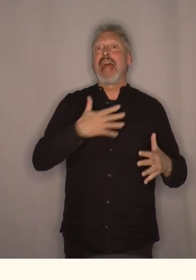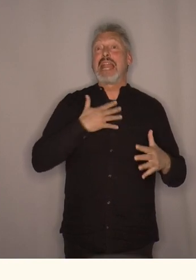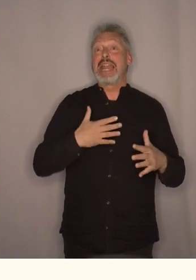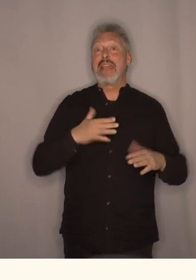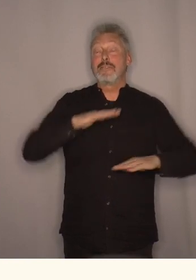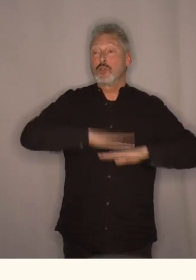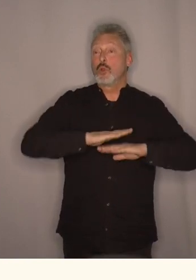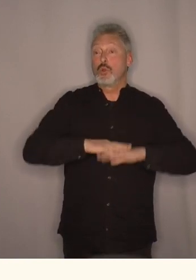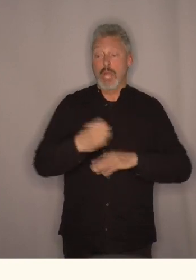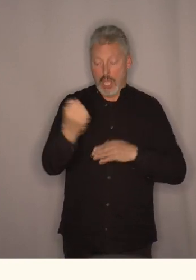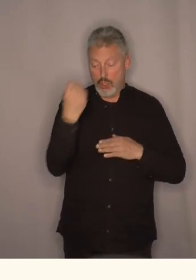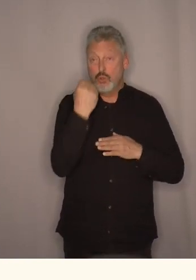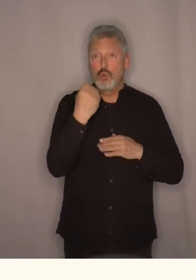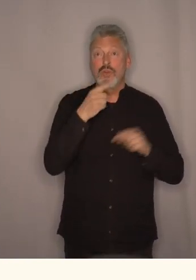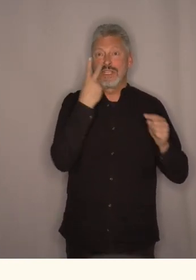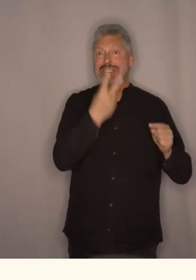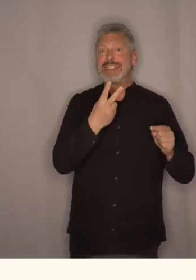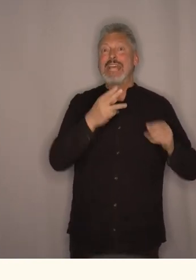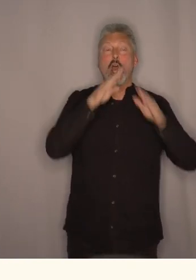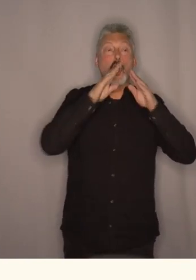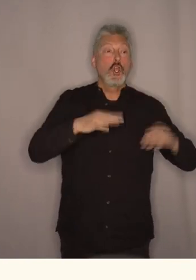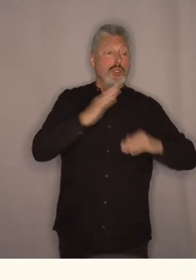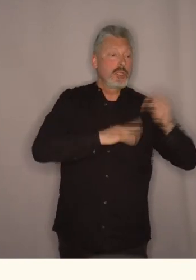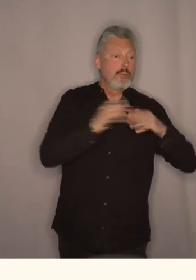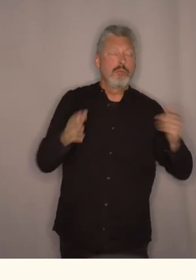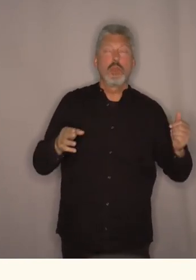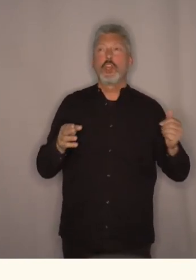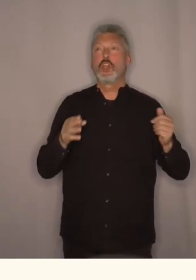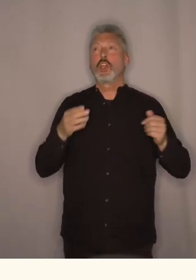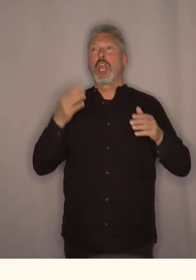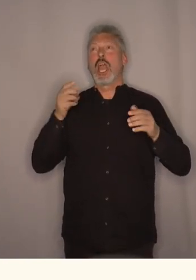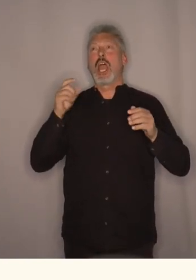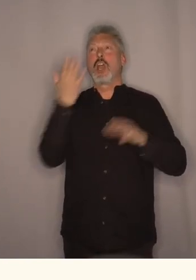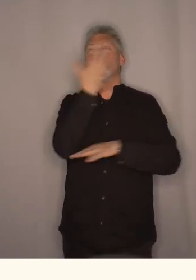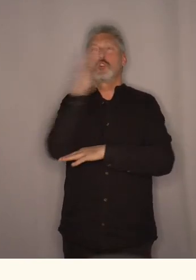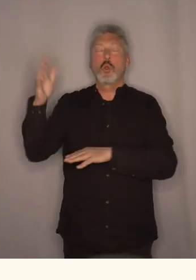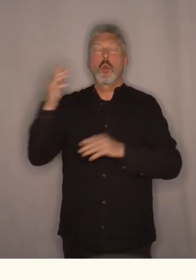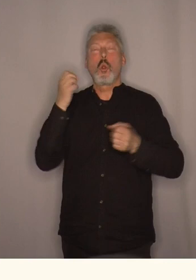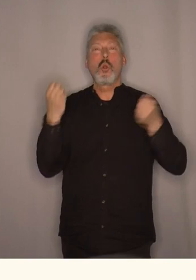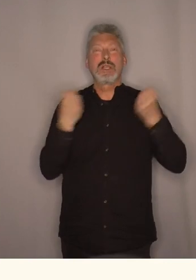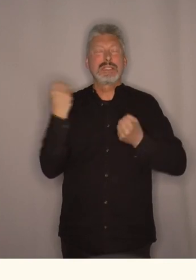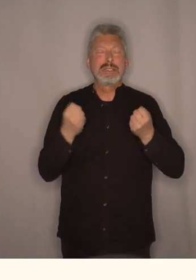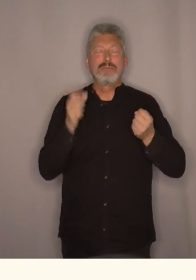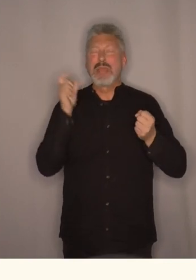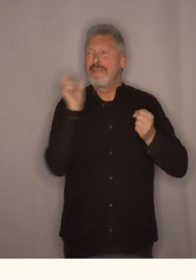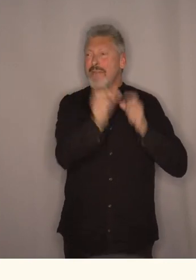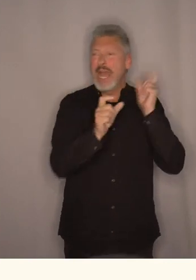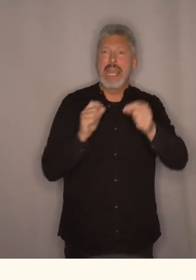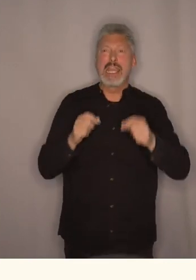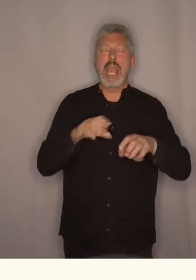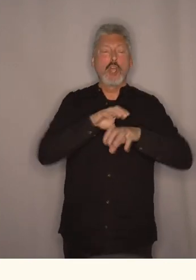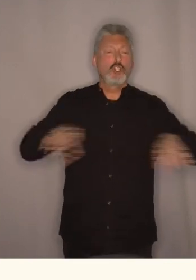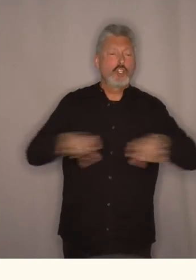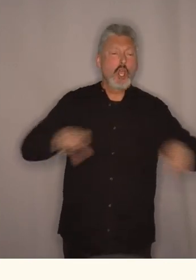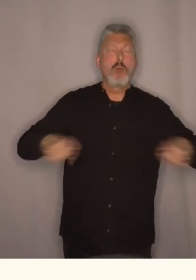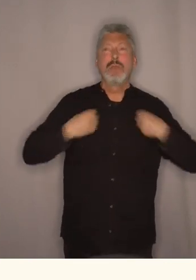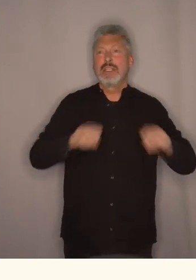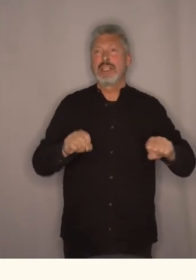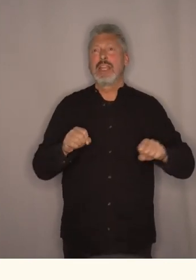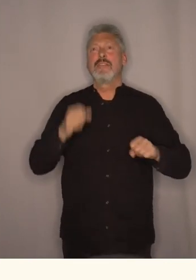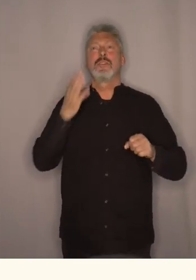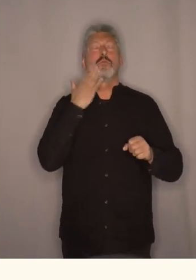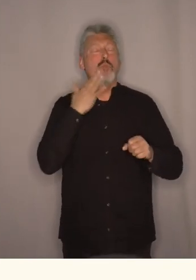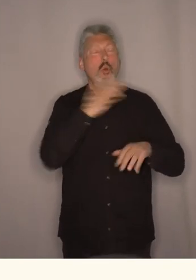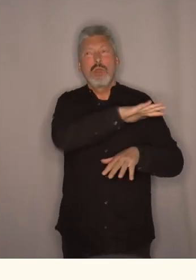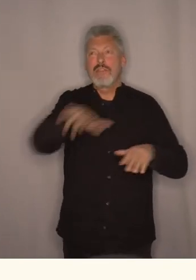truet det er hyttebygging det er motorveibygging det er skogspillveier det er tømmerdrift det er boligfelt det er kjøpesenter